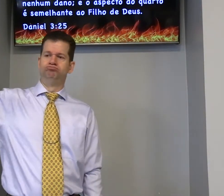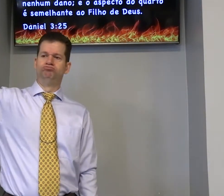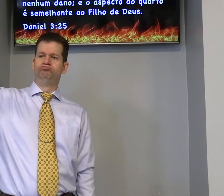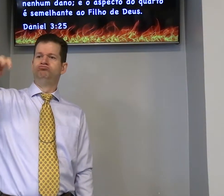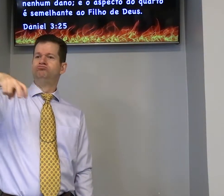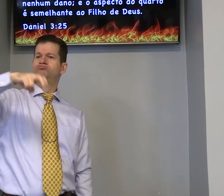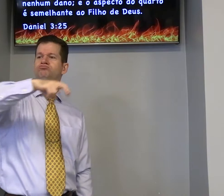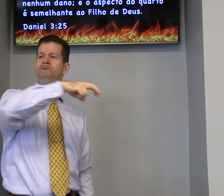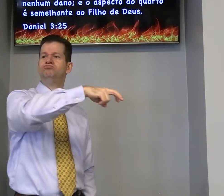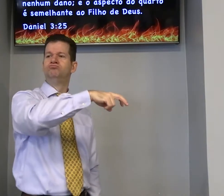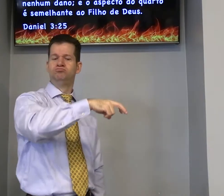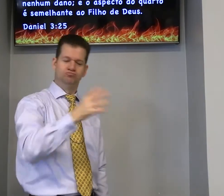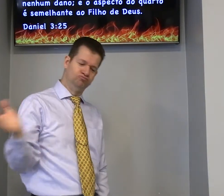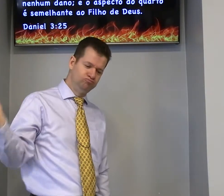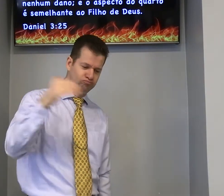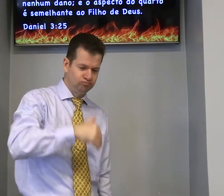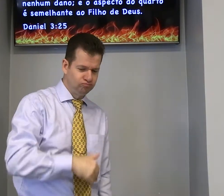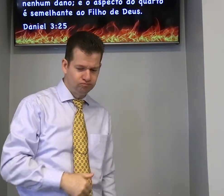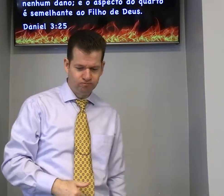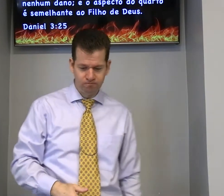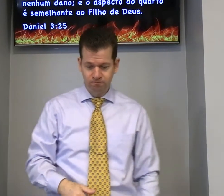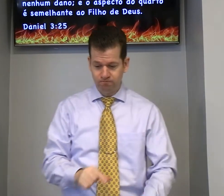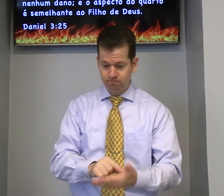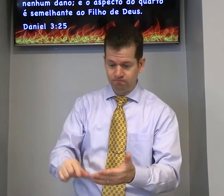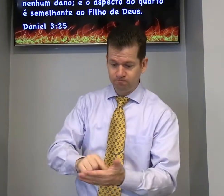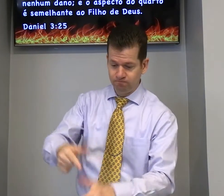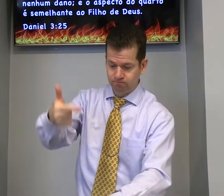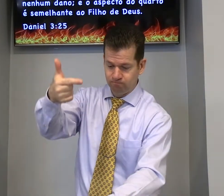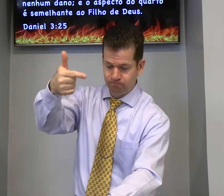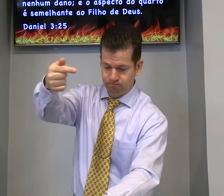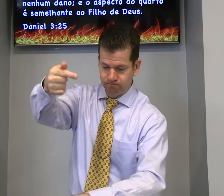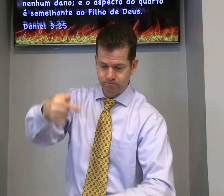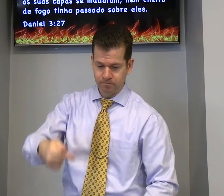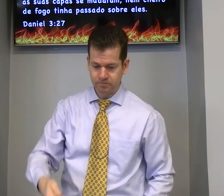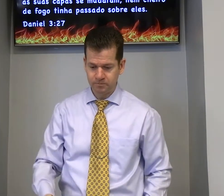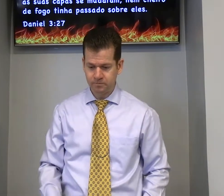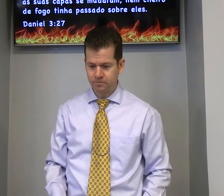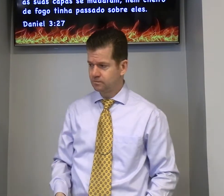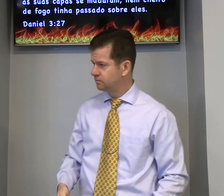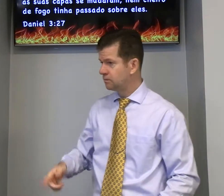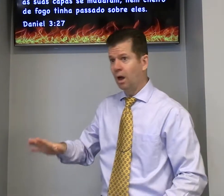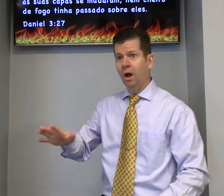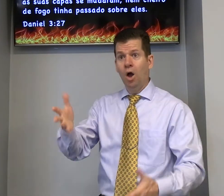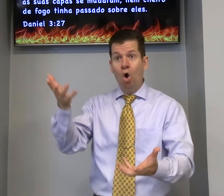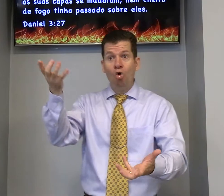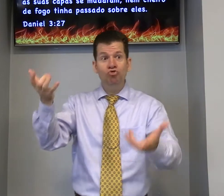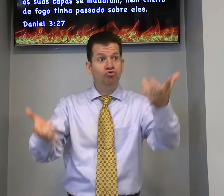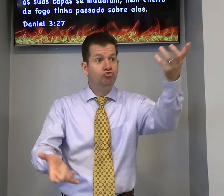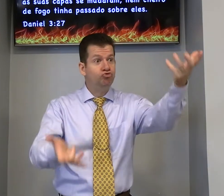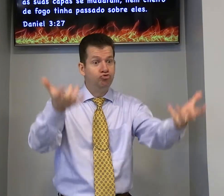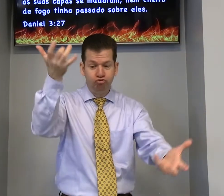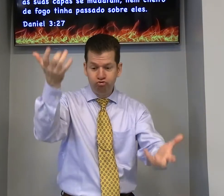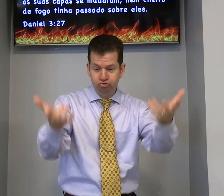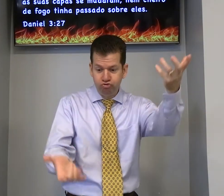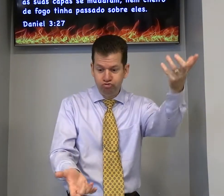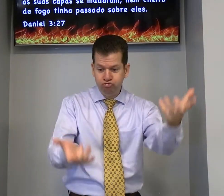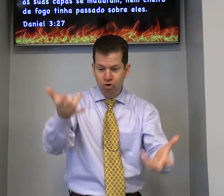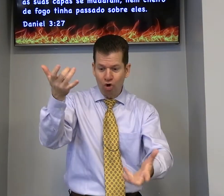chamou eles para sair da fornalha de fogo versículo 27 e o fogo